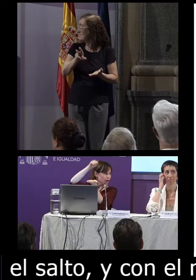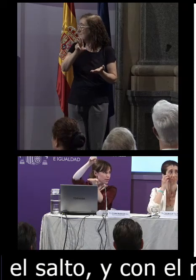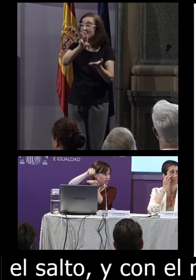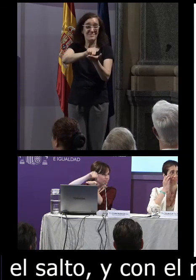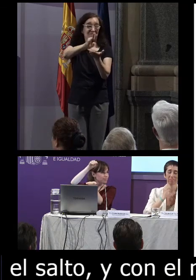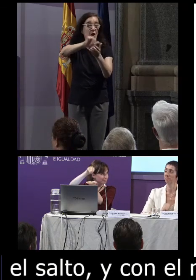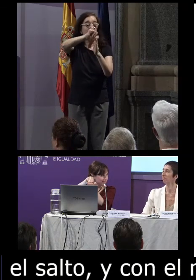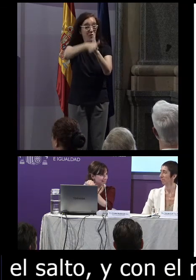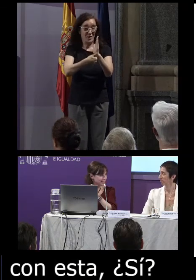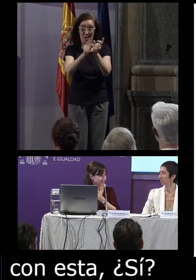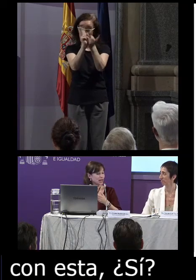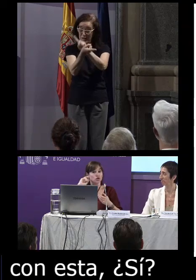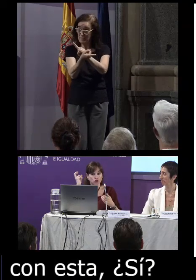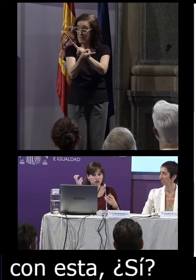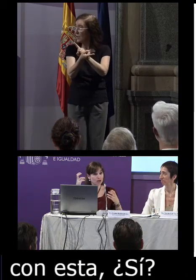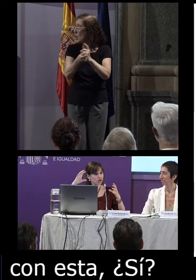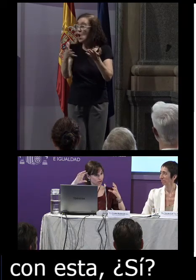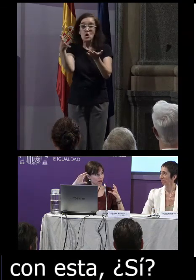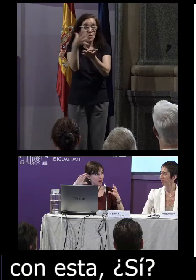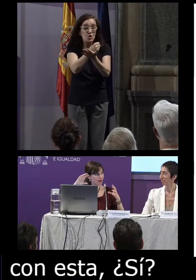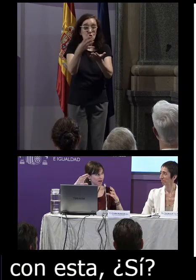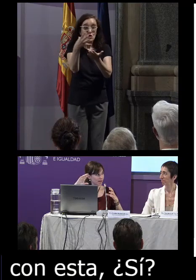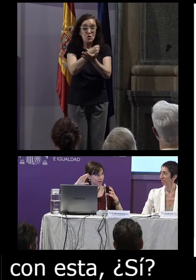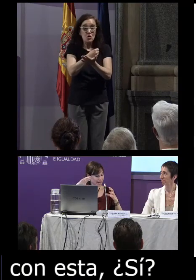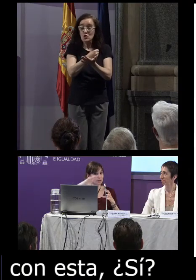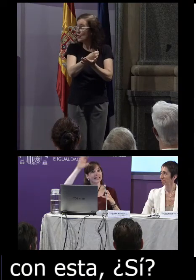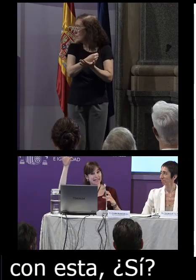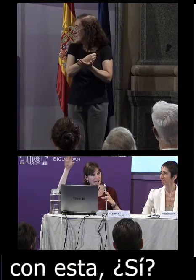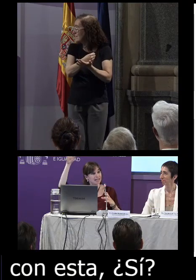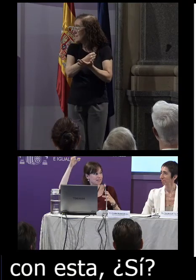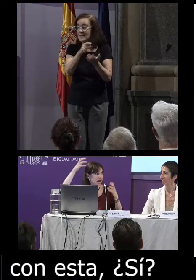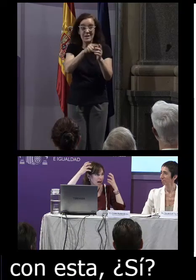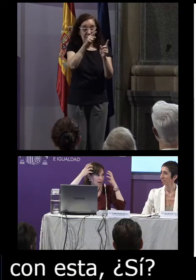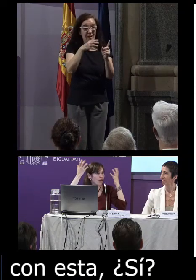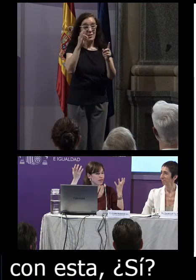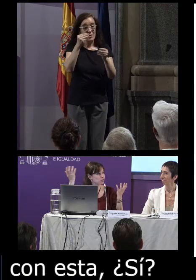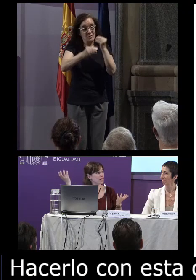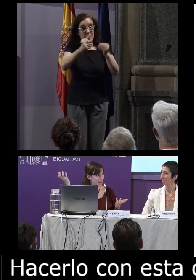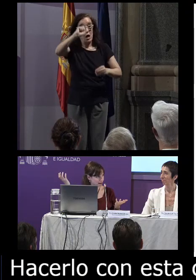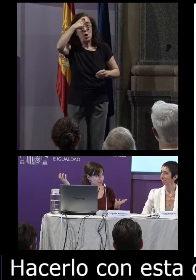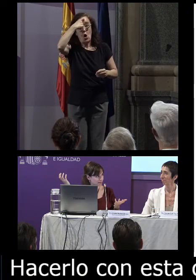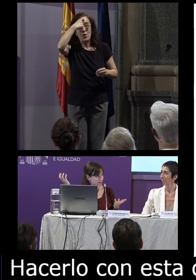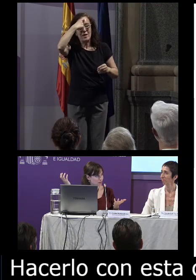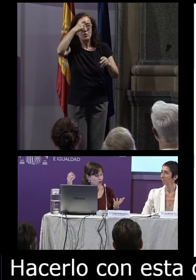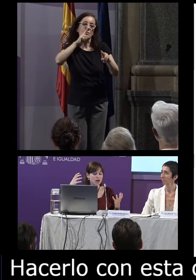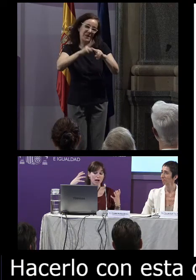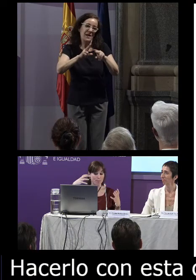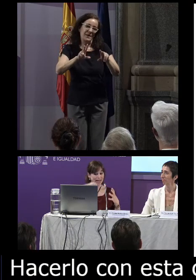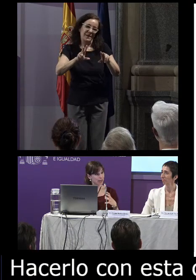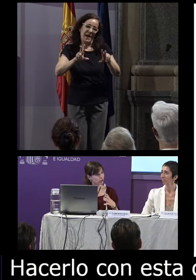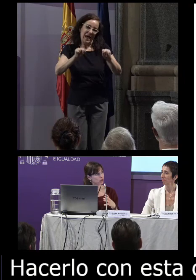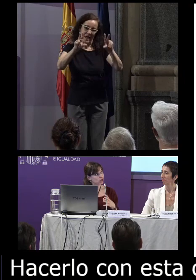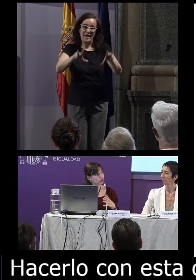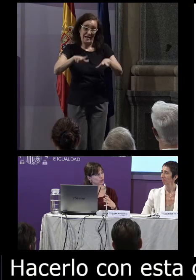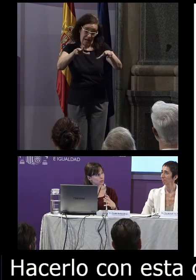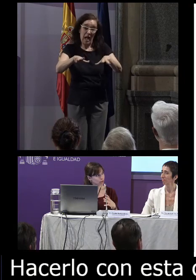configuración y todos ellos remiten al concepto de rana para